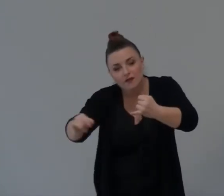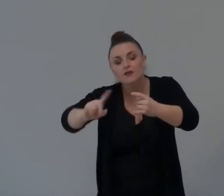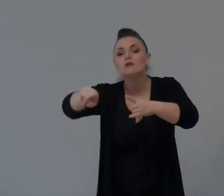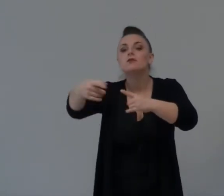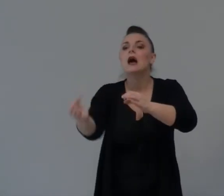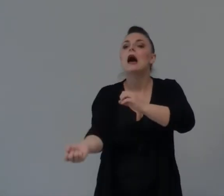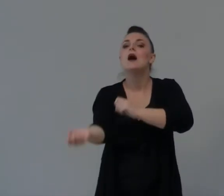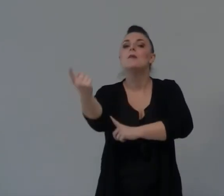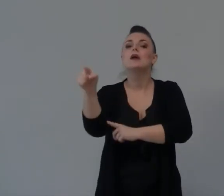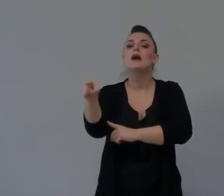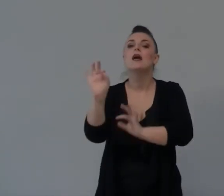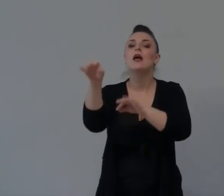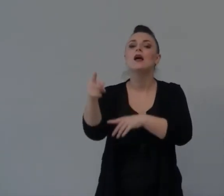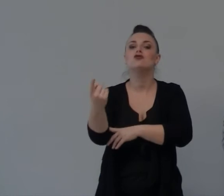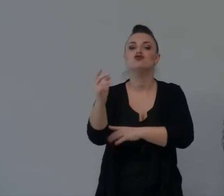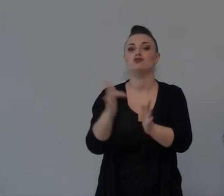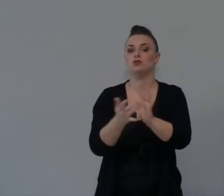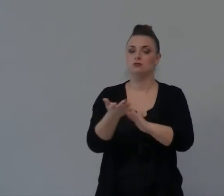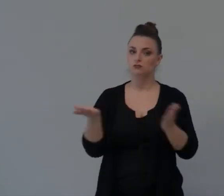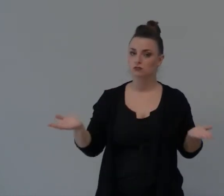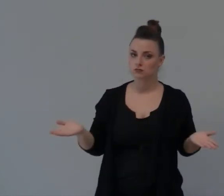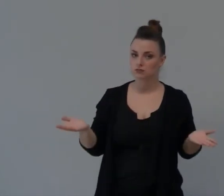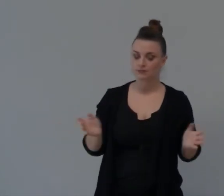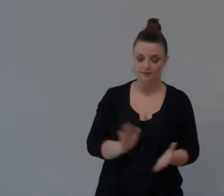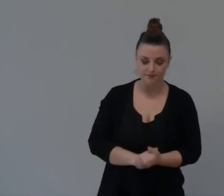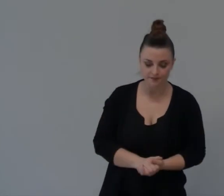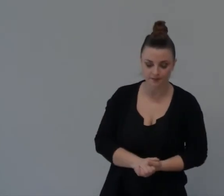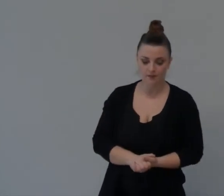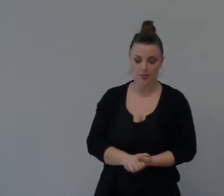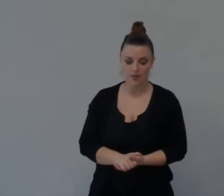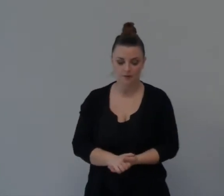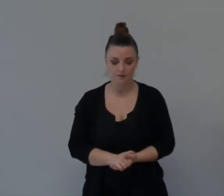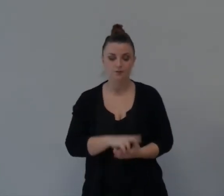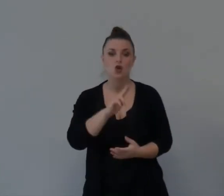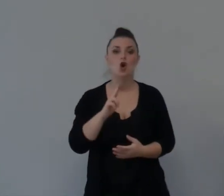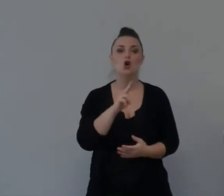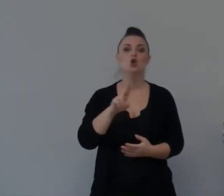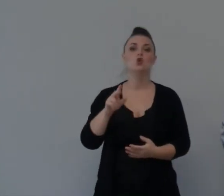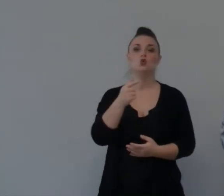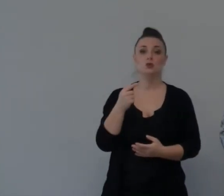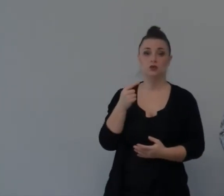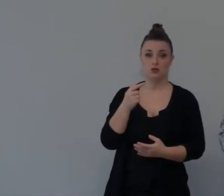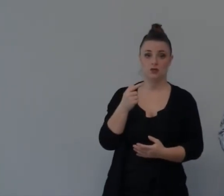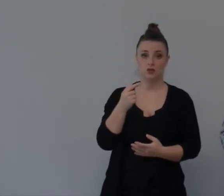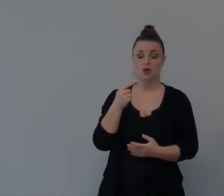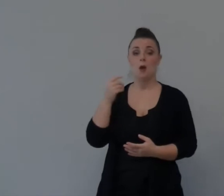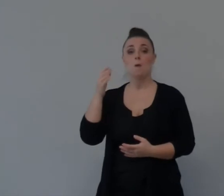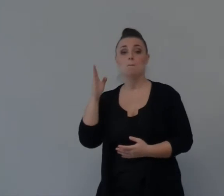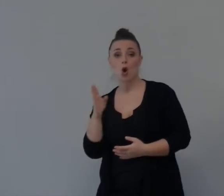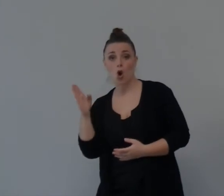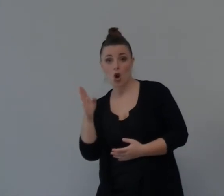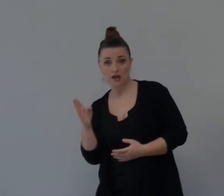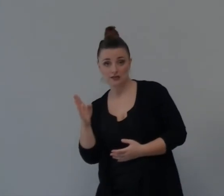Ruth E Boaz Non Vedevano Che Il rovescio Il rovescio